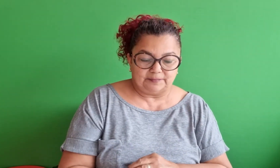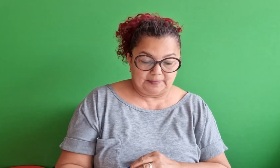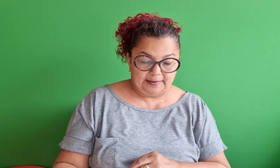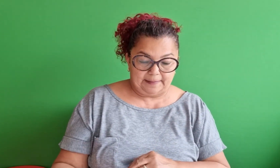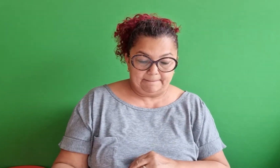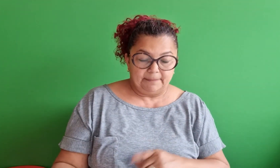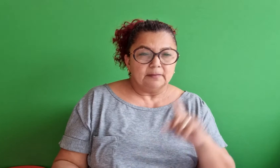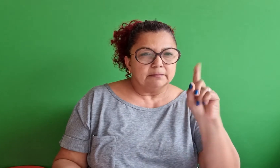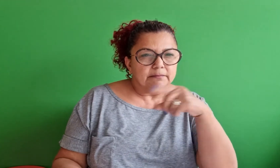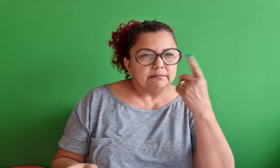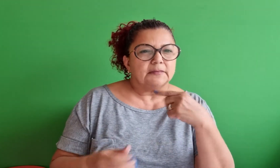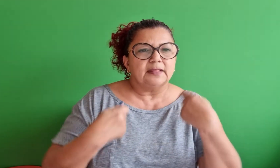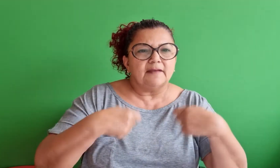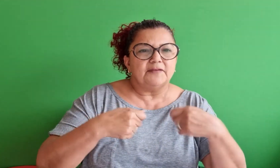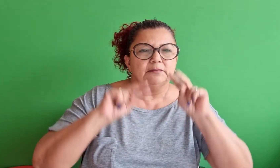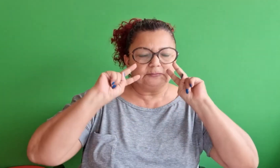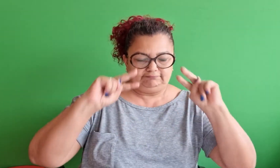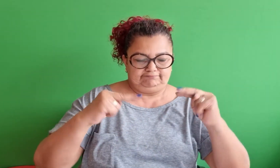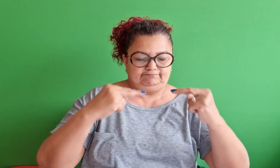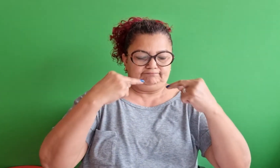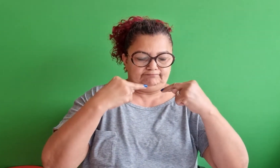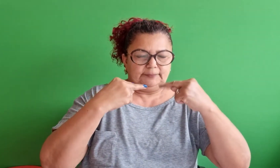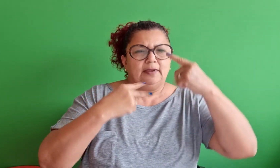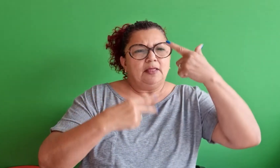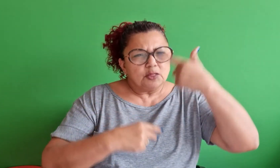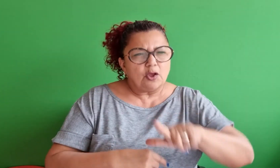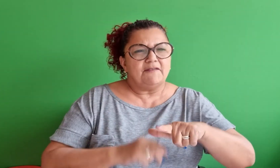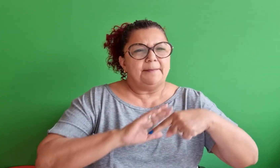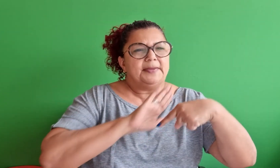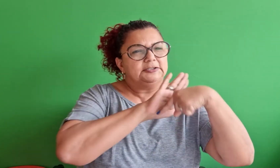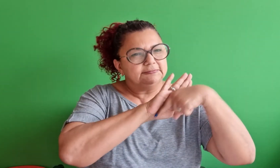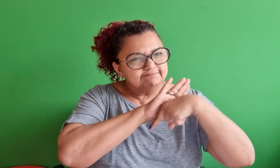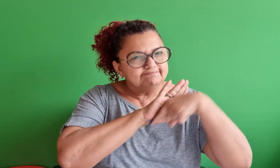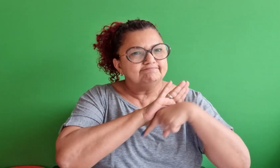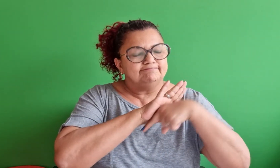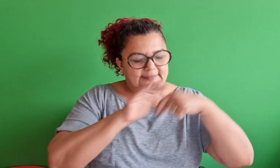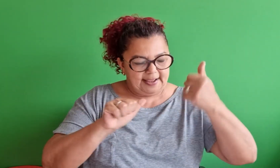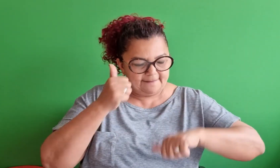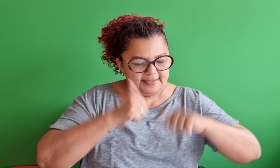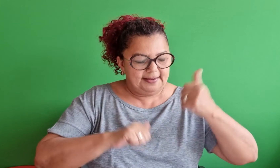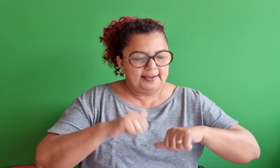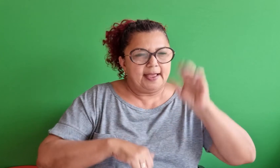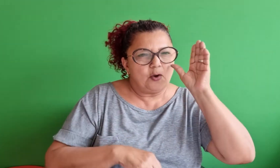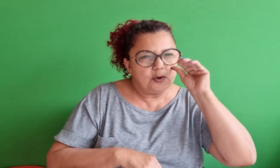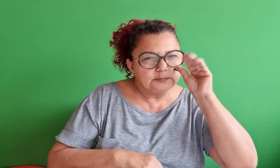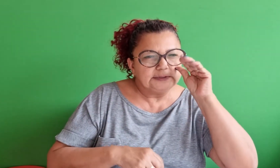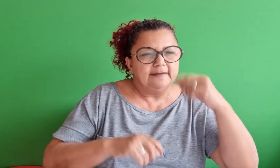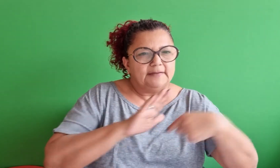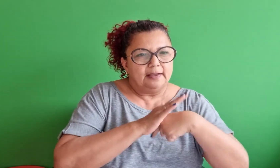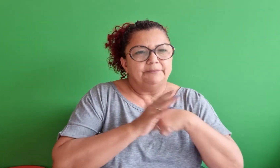então nós devemos novamente nos analisar, nos observar,